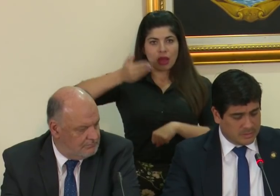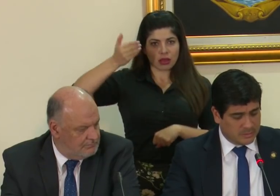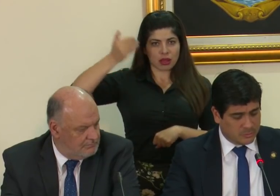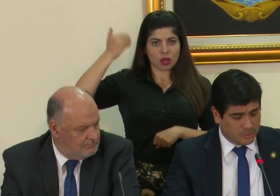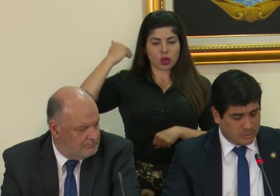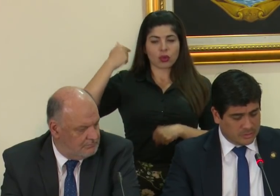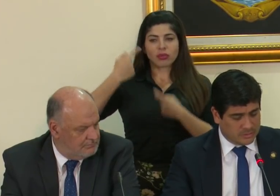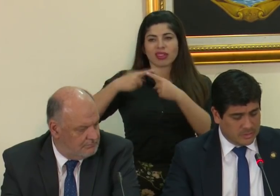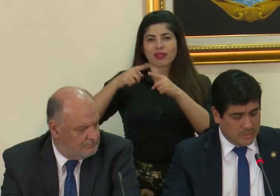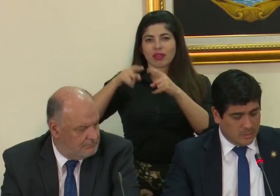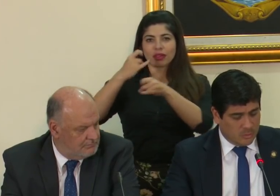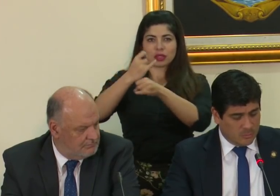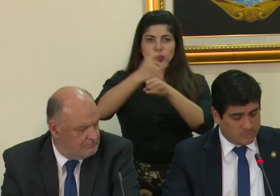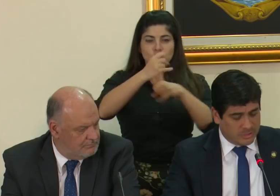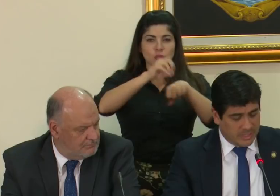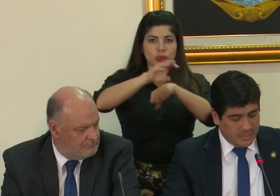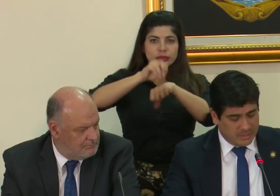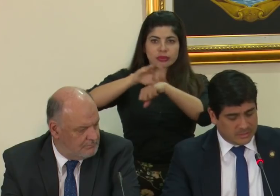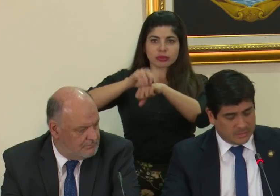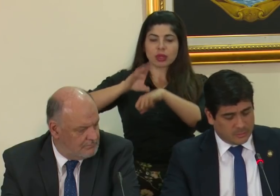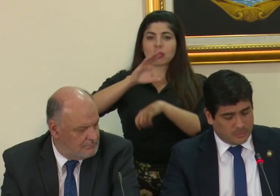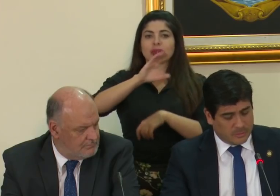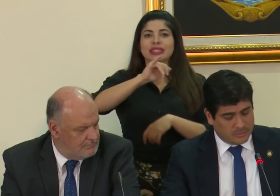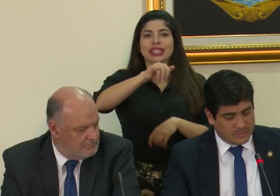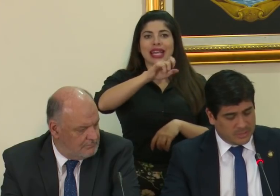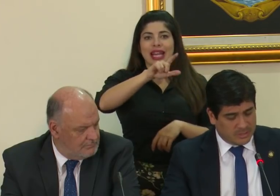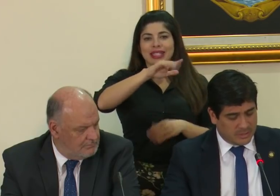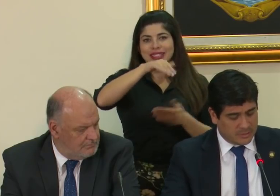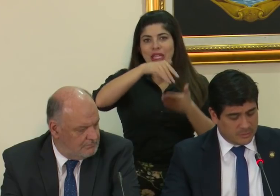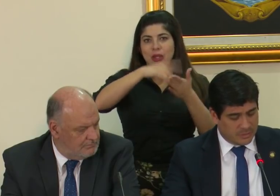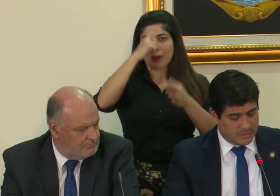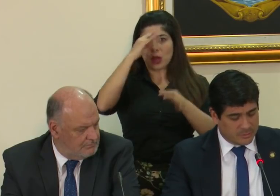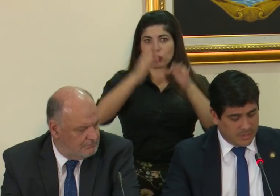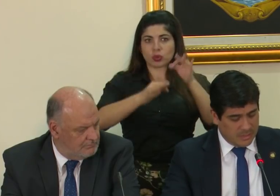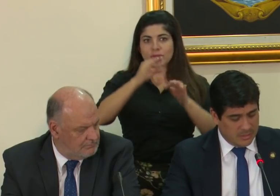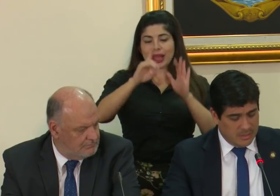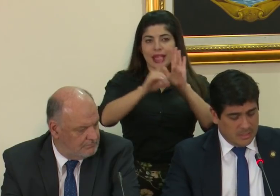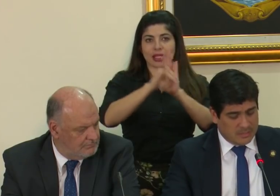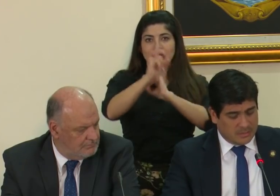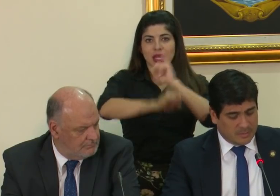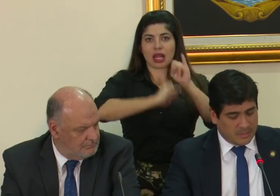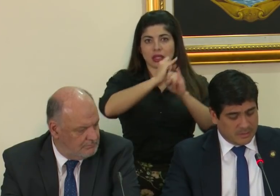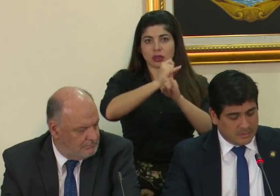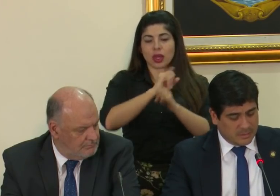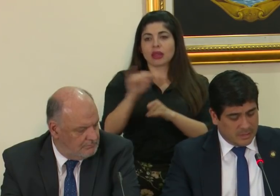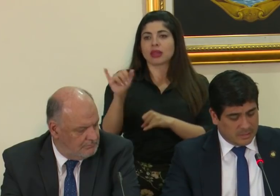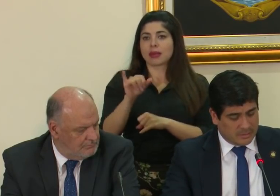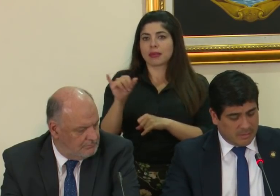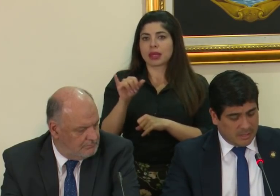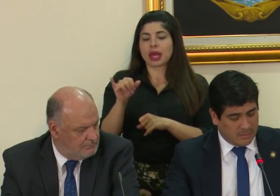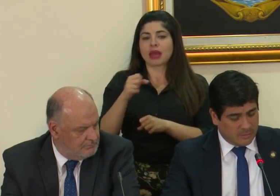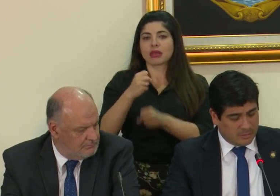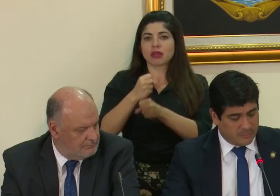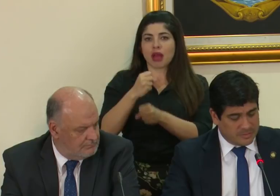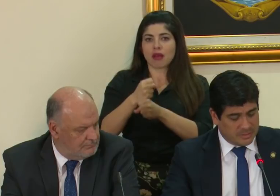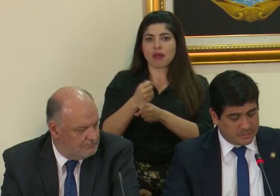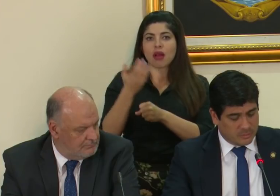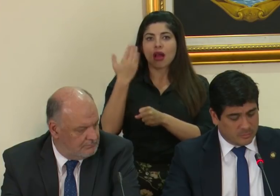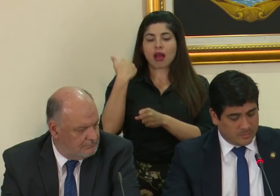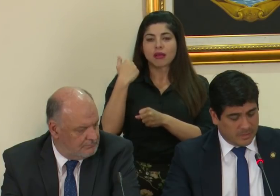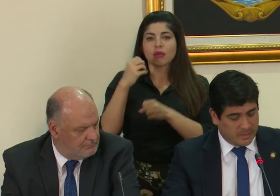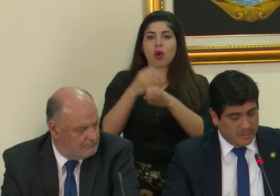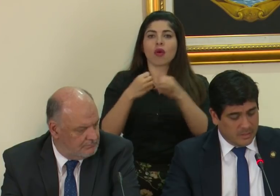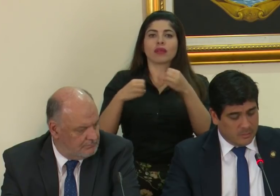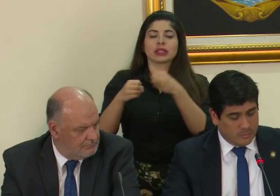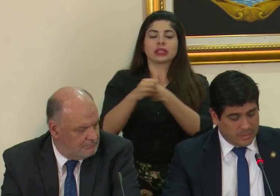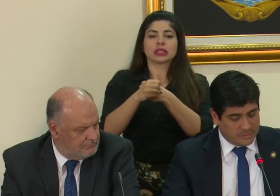de instituciones como CEGIL, el Centro por la Justicia y el Derecho Internacional. También ha trabajado en oficinas